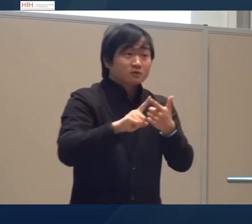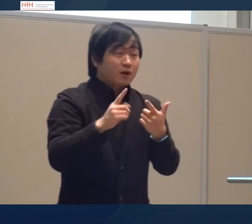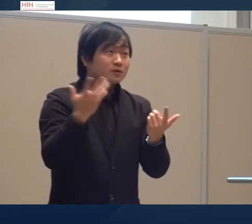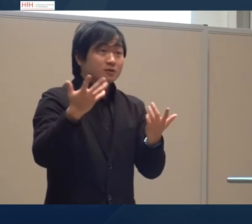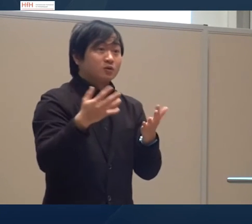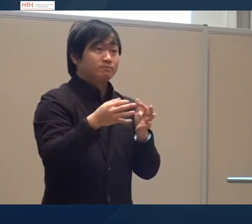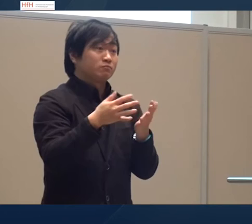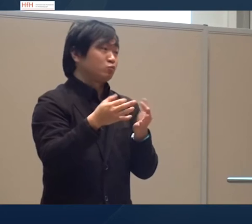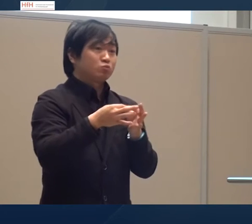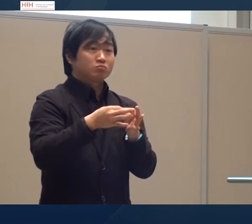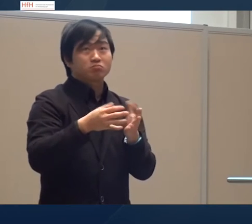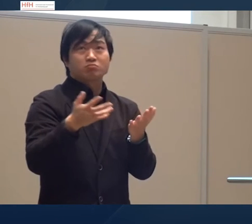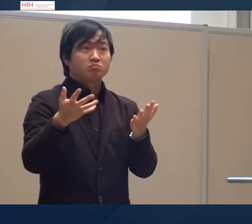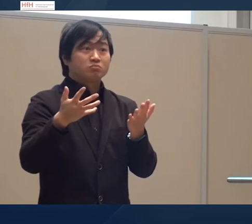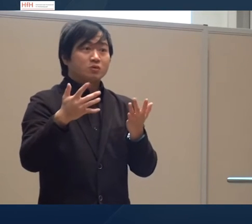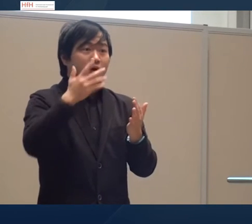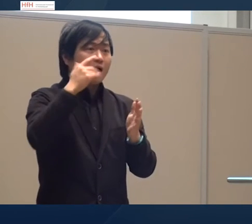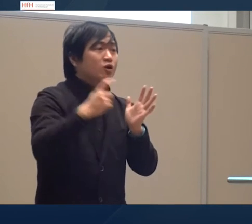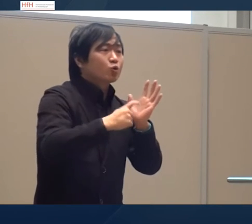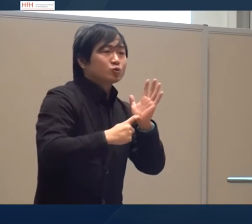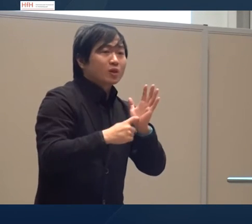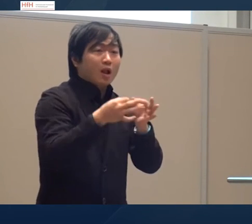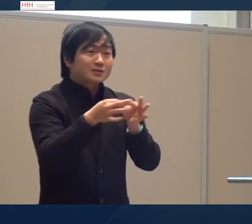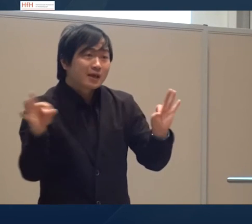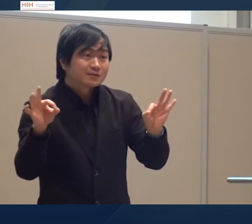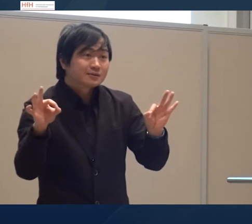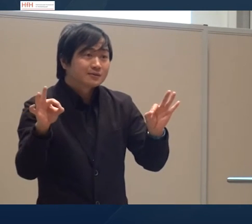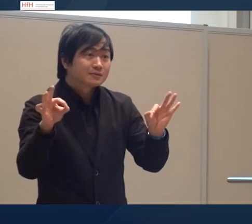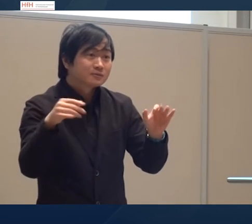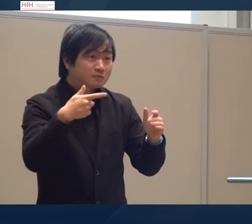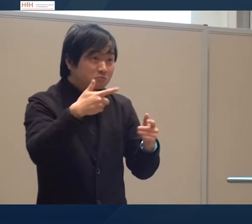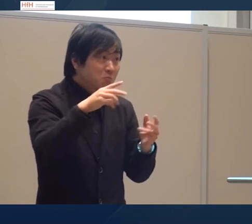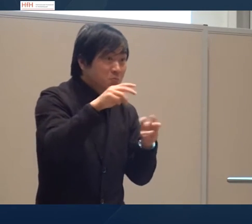wird dieser Satz verwendet? Bei welchem Texttyp? Oder Konditionalsätze? Wird er benutzt